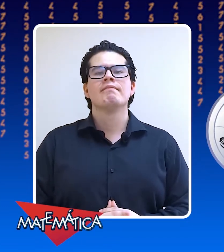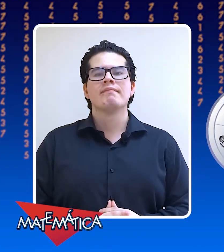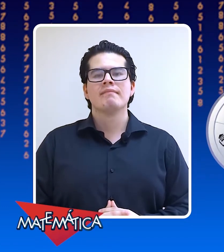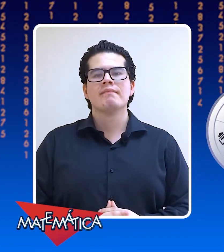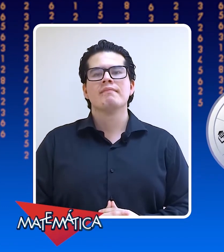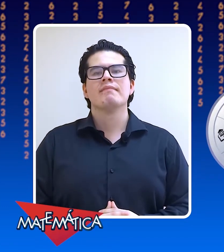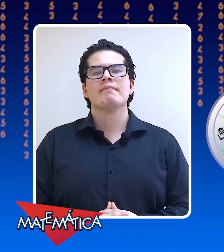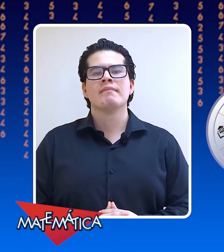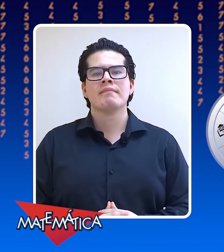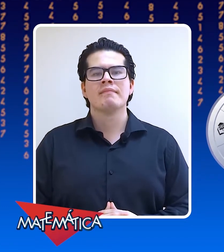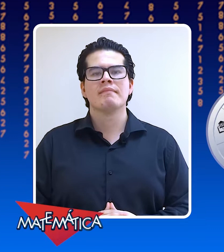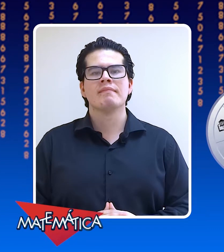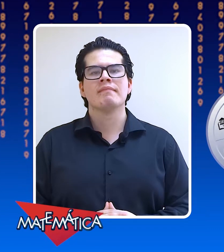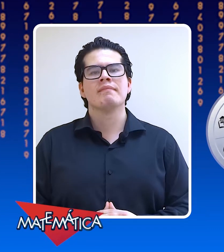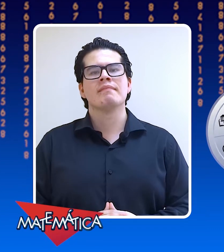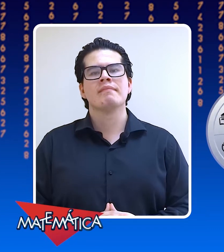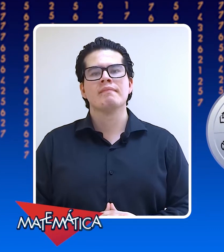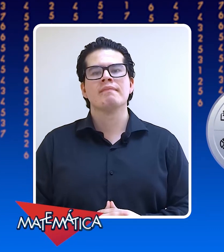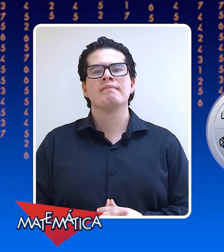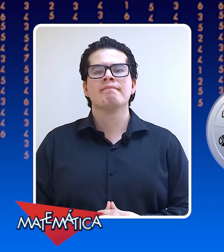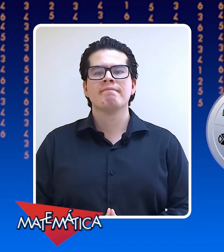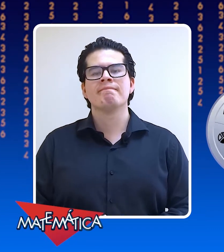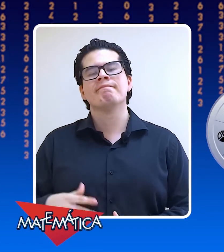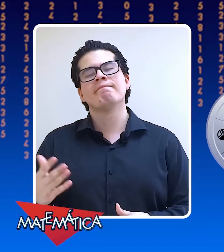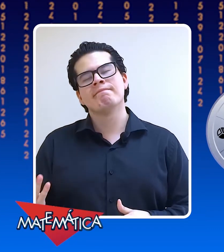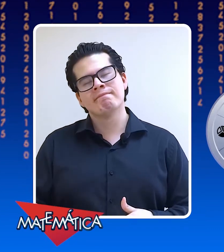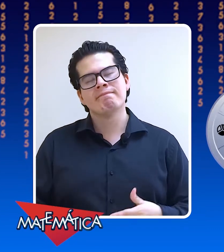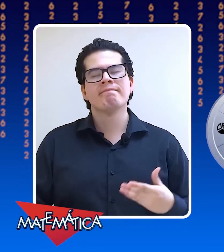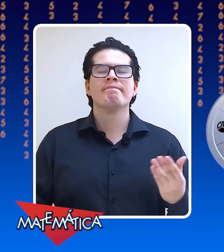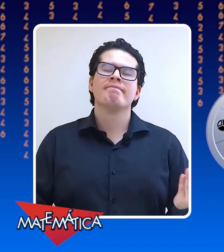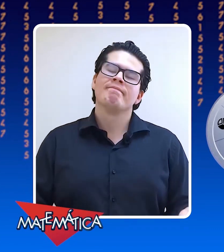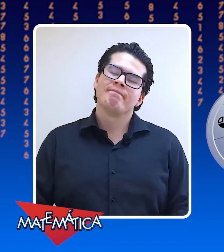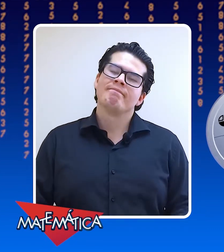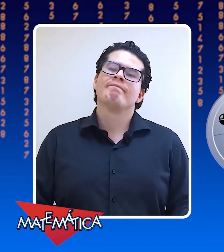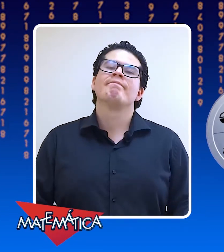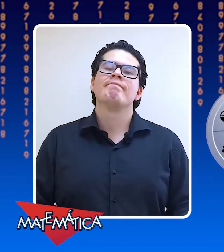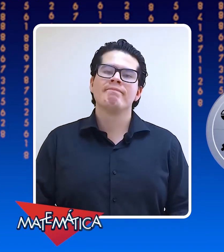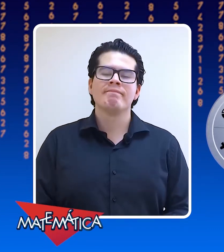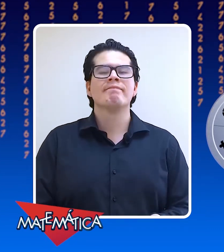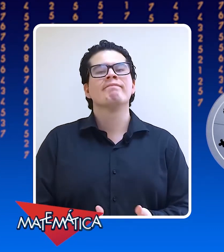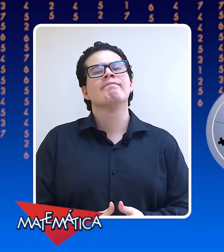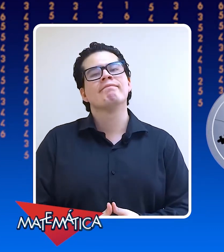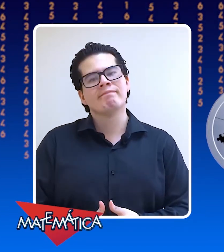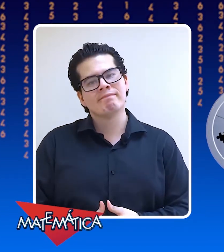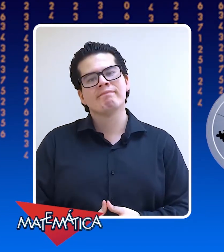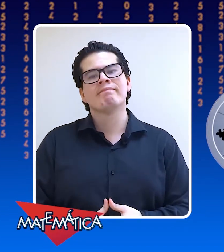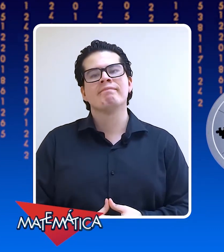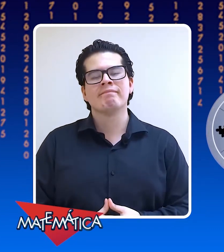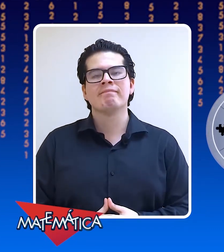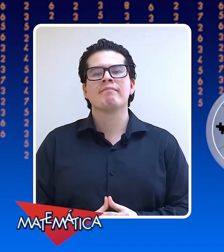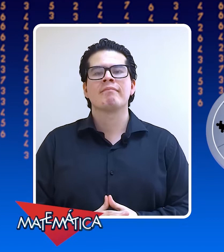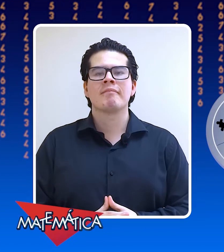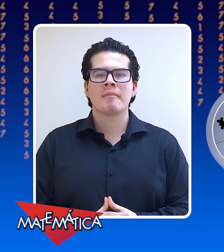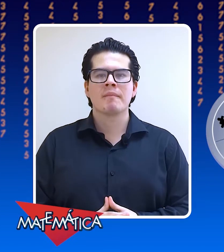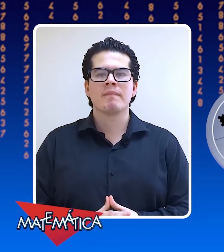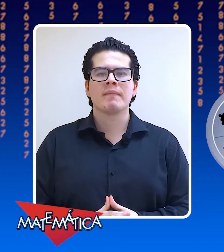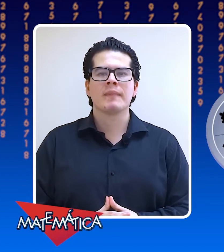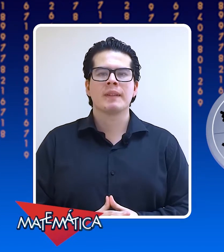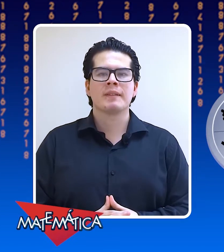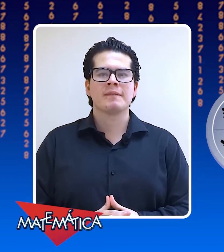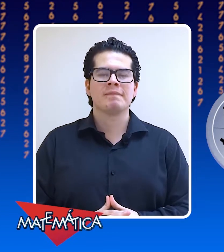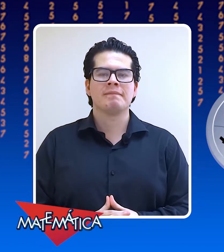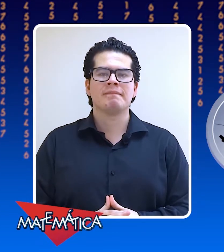tareas y la verdad es que no sé cómo organizarme. Estoy corta de tiempo. Es más, yo ya me hice una repartición mental de mi tiempo, que va a ser entre